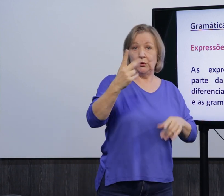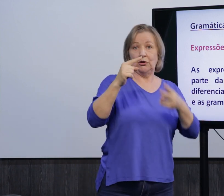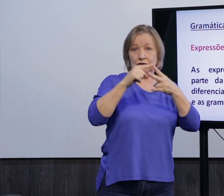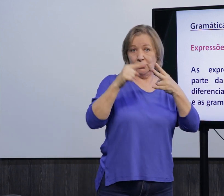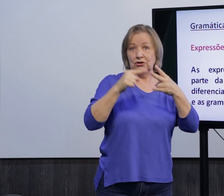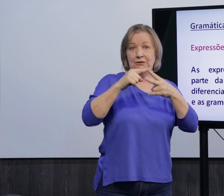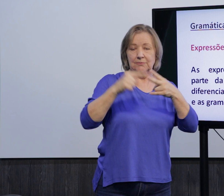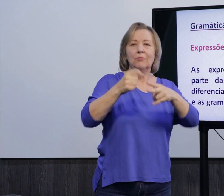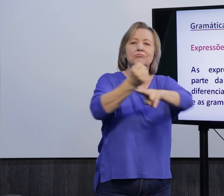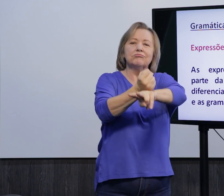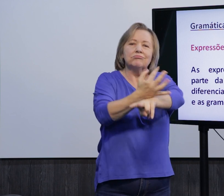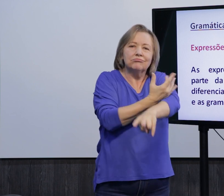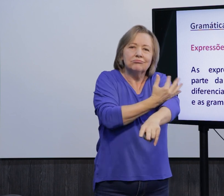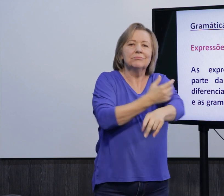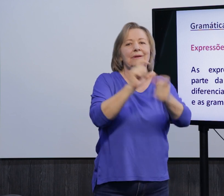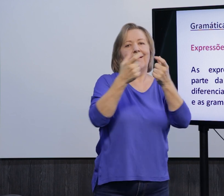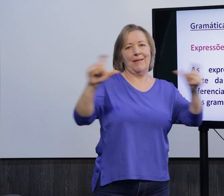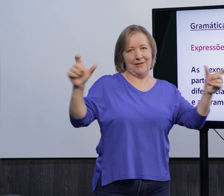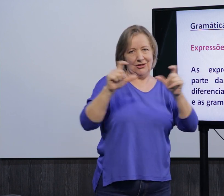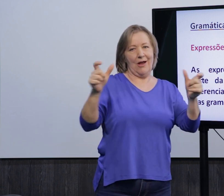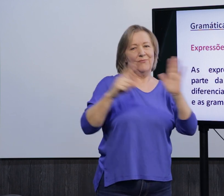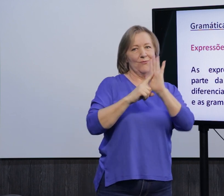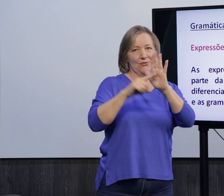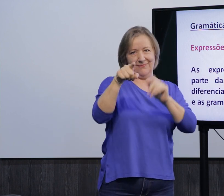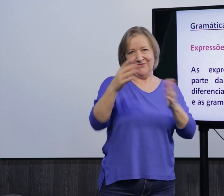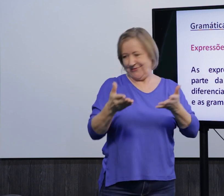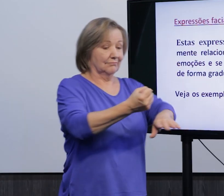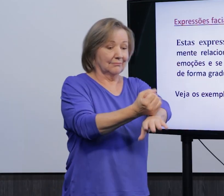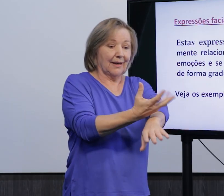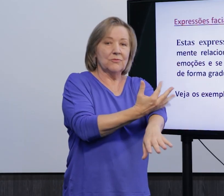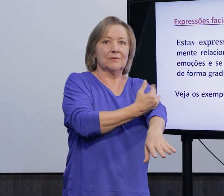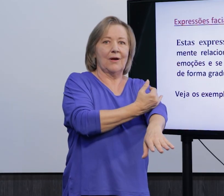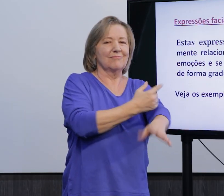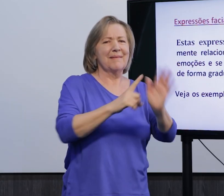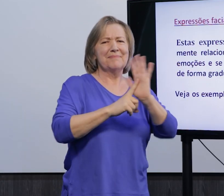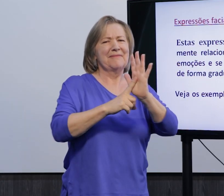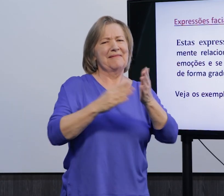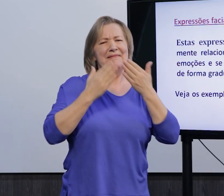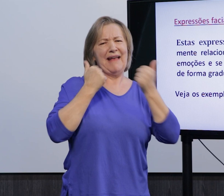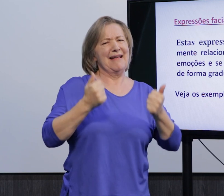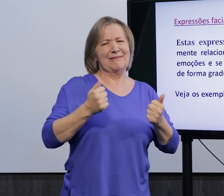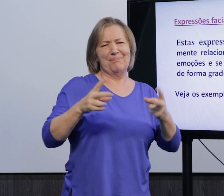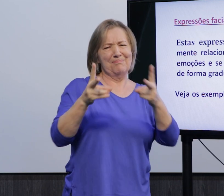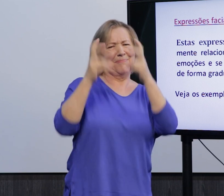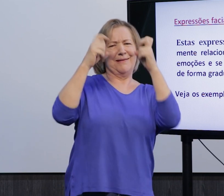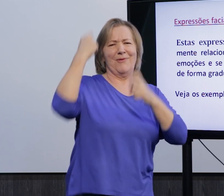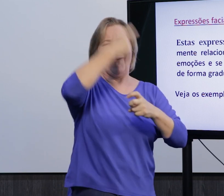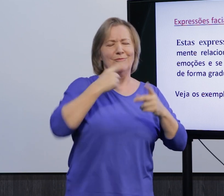facial, como eu já comentei no início, né, é extremamente importante, né. Ela faz parte da gramática. Então,